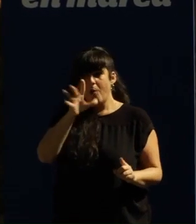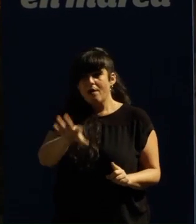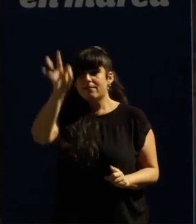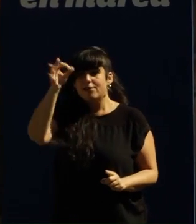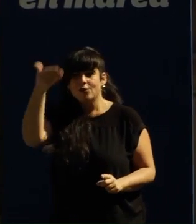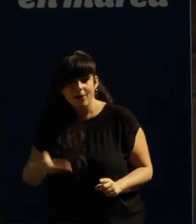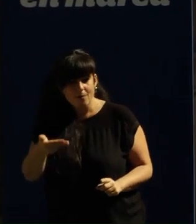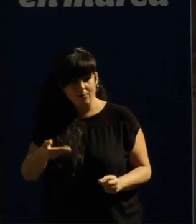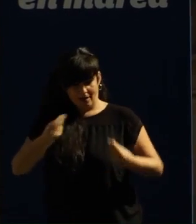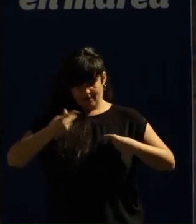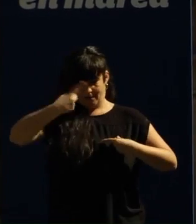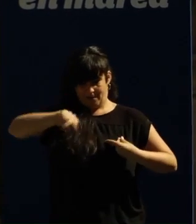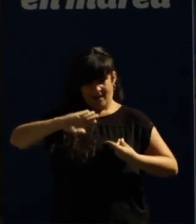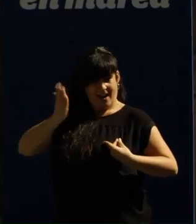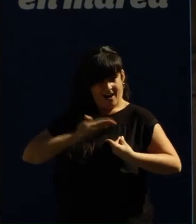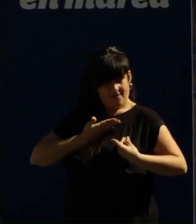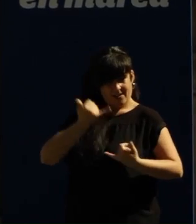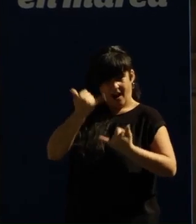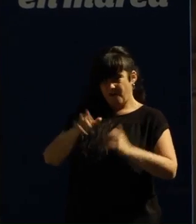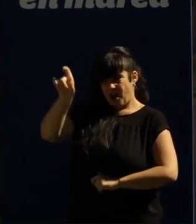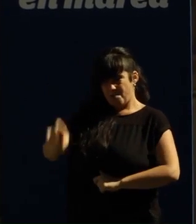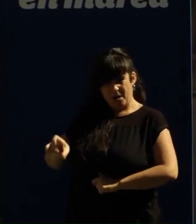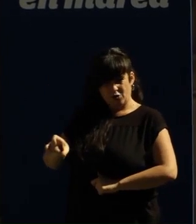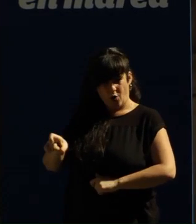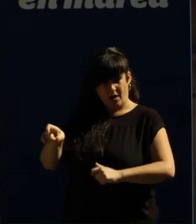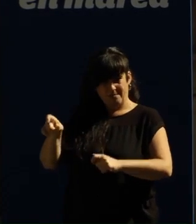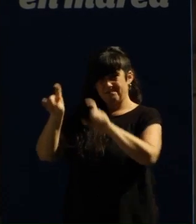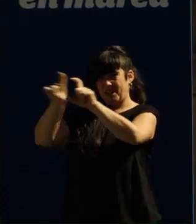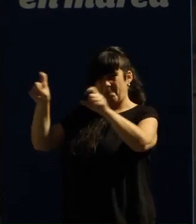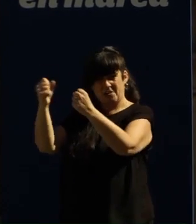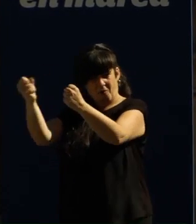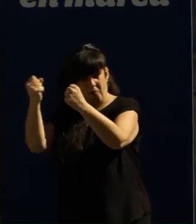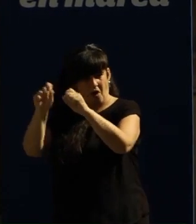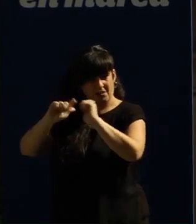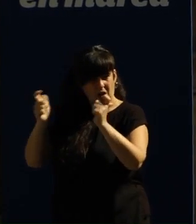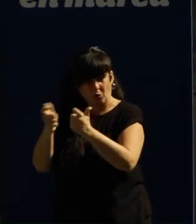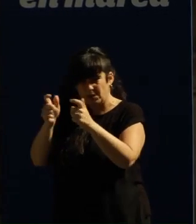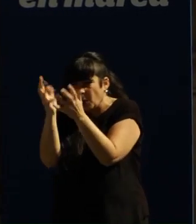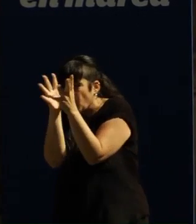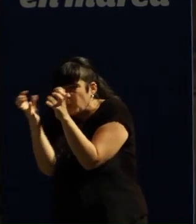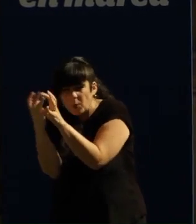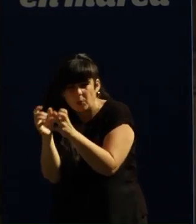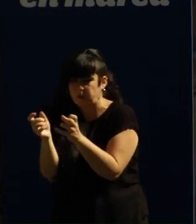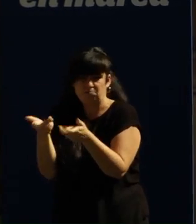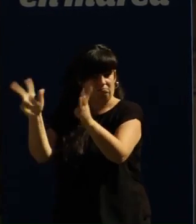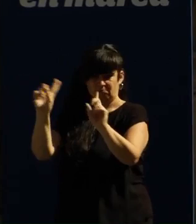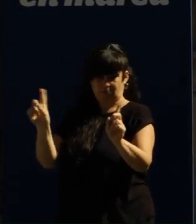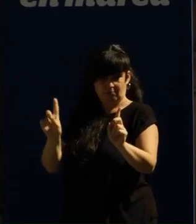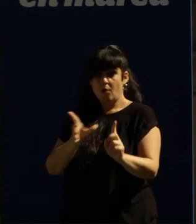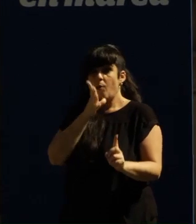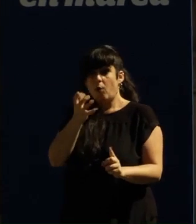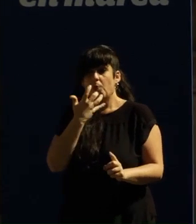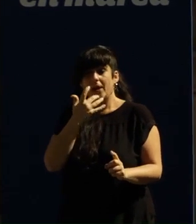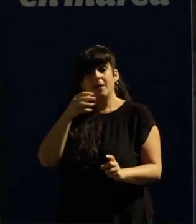nosas vidas as estean tomando señores agochados en consello de administración de grandes empresas Porque se queren gobernar os directivos de ENCE de